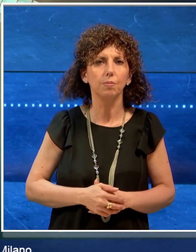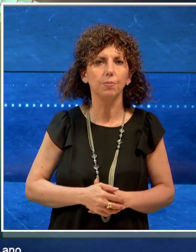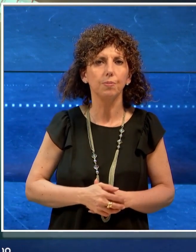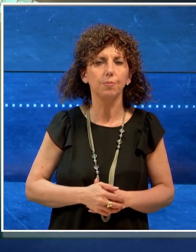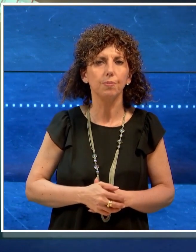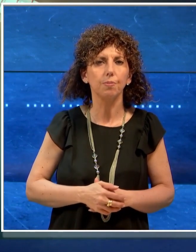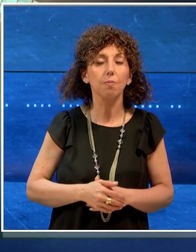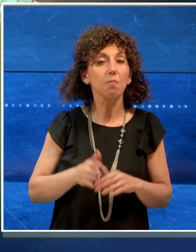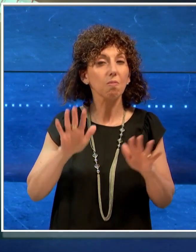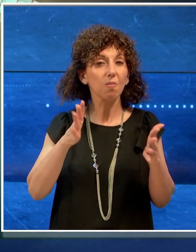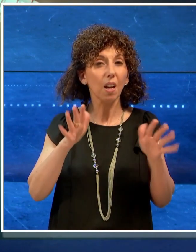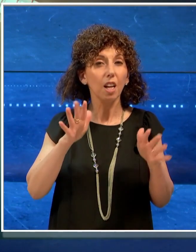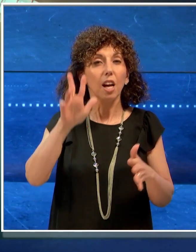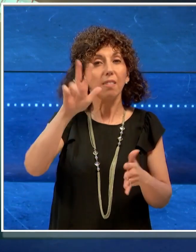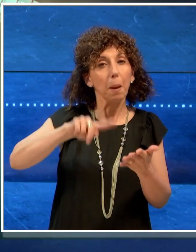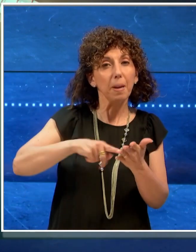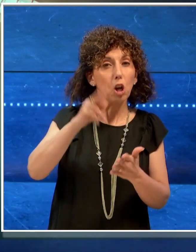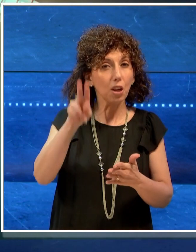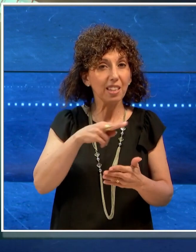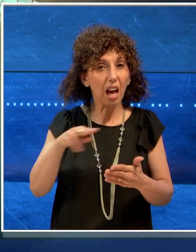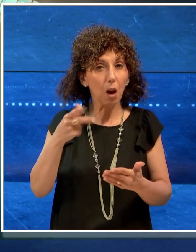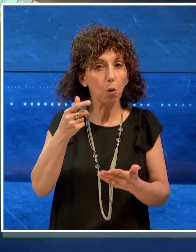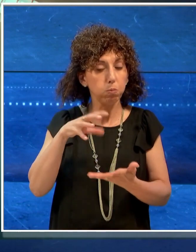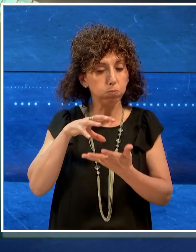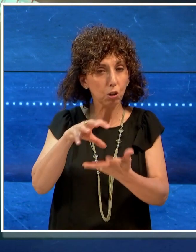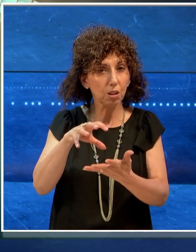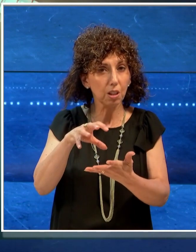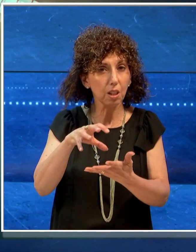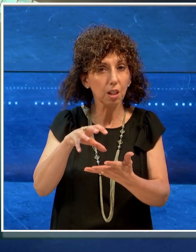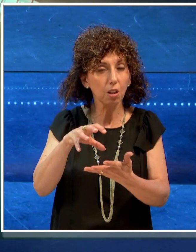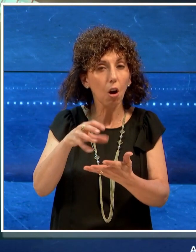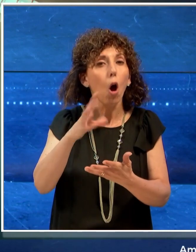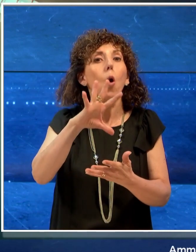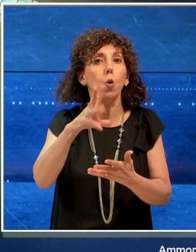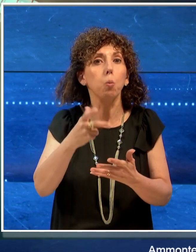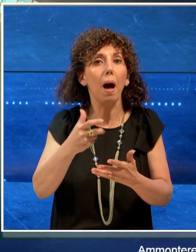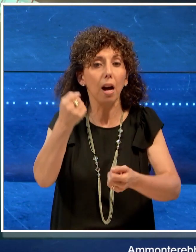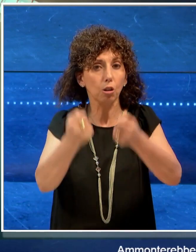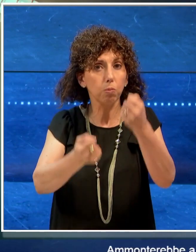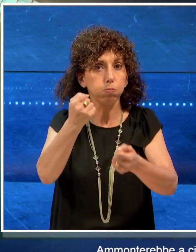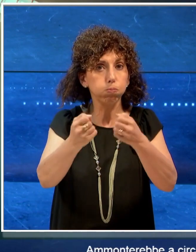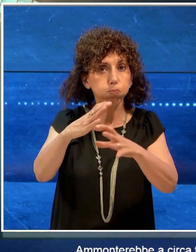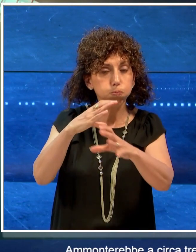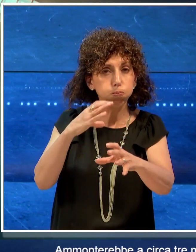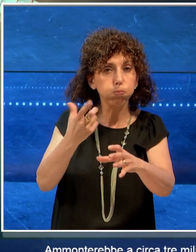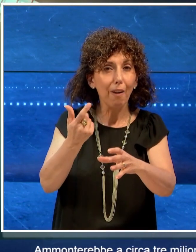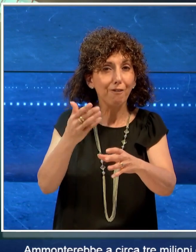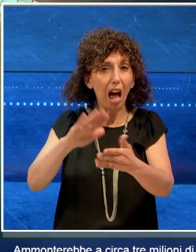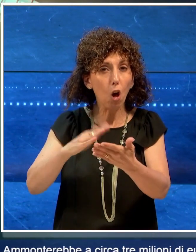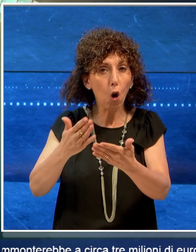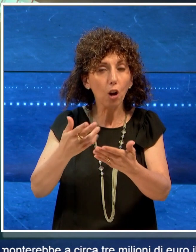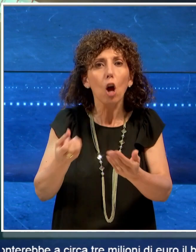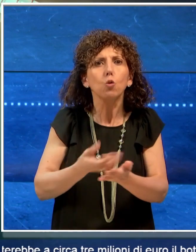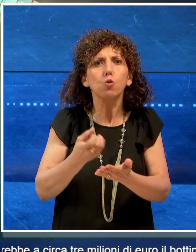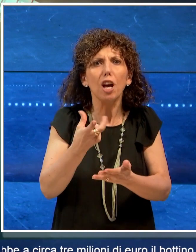Ammonterebbe a circa 3 milioni di euro il bottino dell'assalto al portavalori compiuto giovedì mattina nel